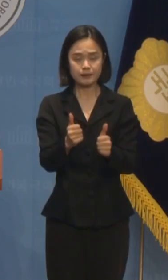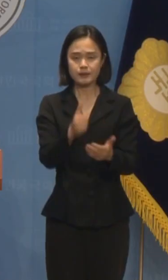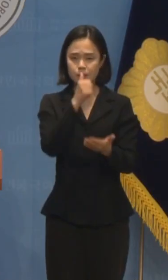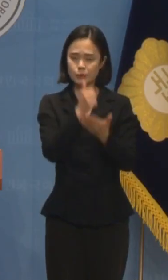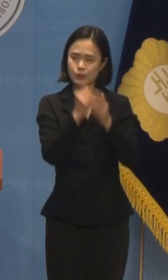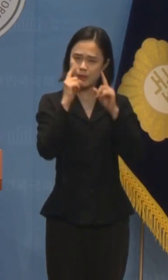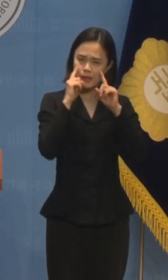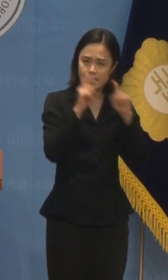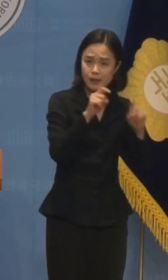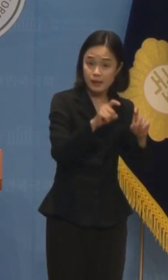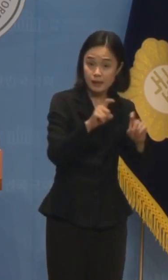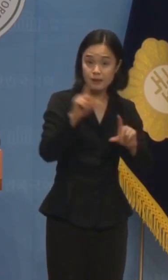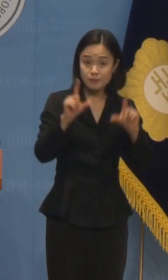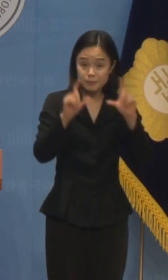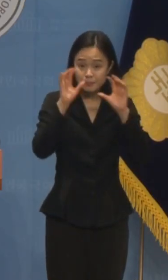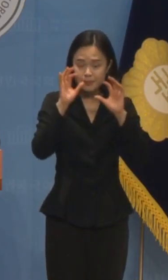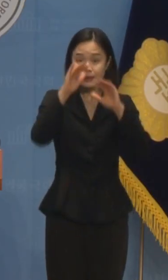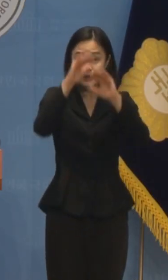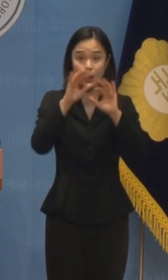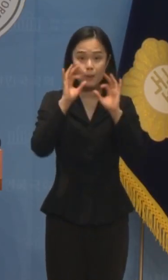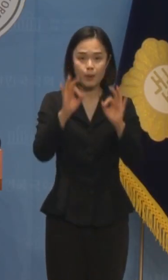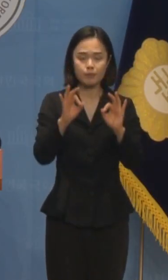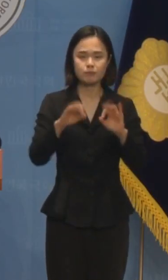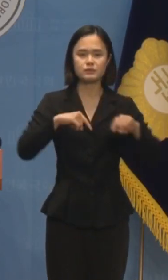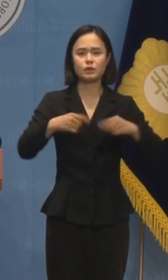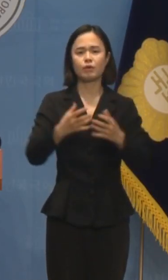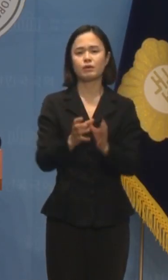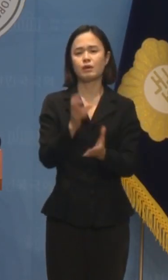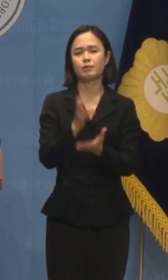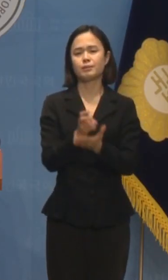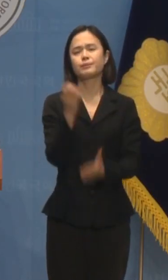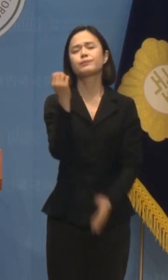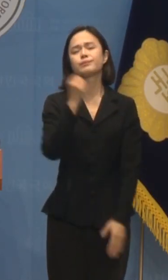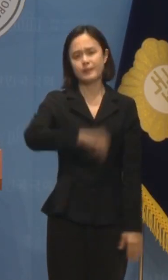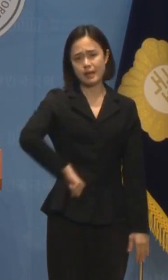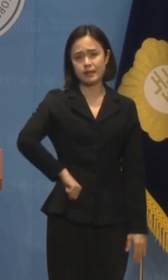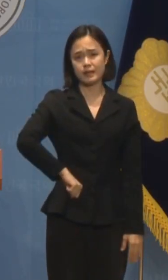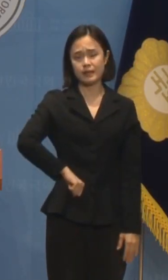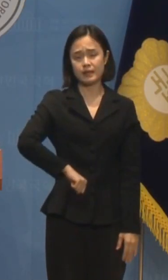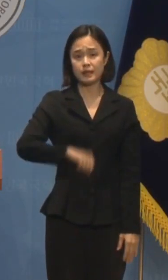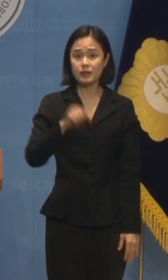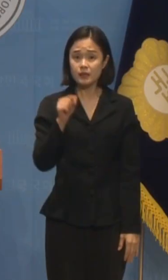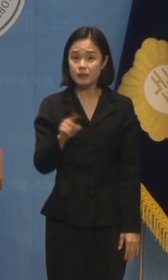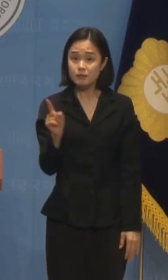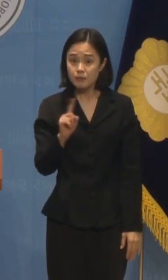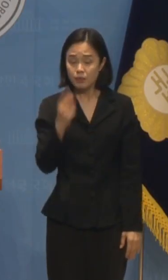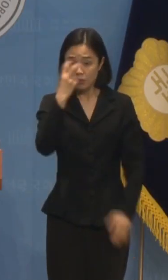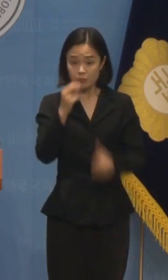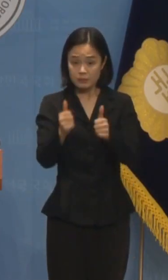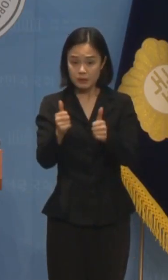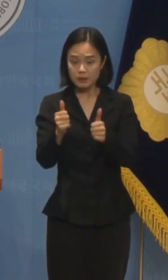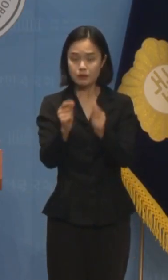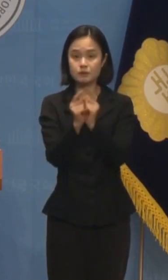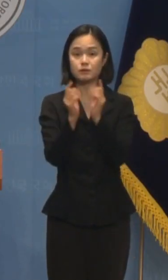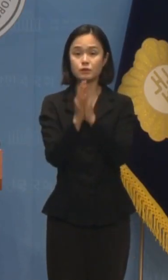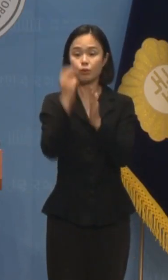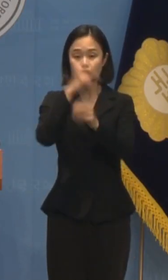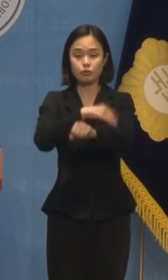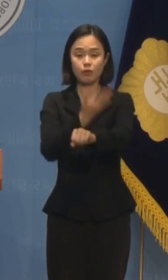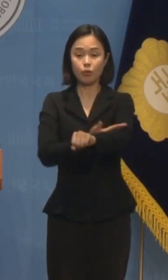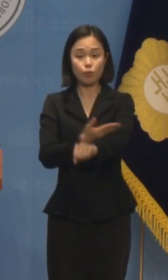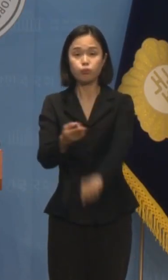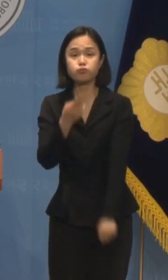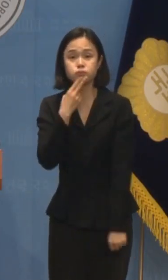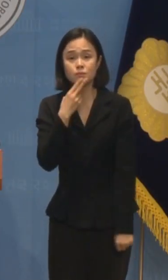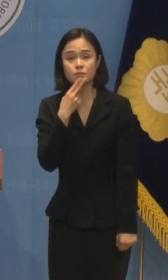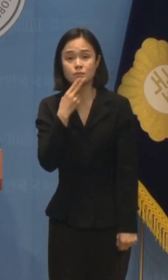위반입니다. 그러나 정당법 위반은 검찰에 직접 수사권이 없기 때문에 이 사건에 대한